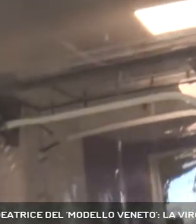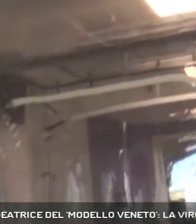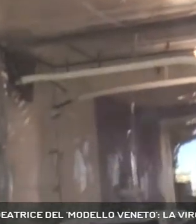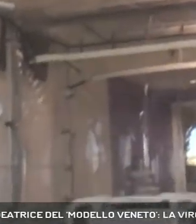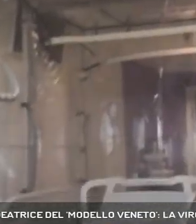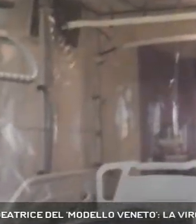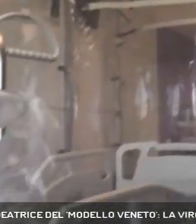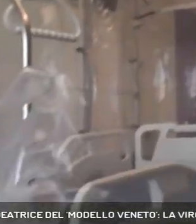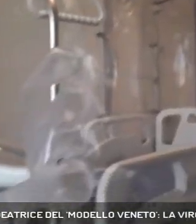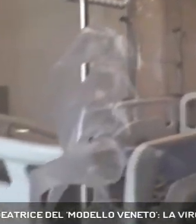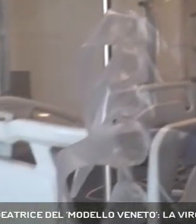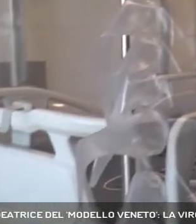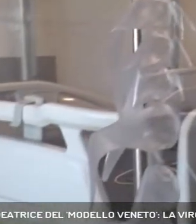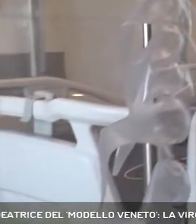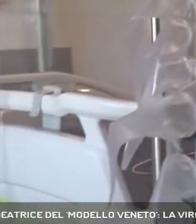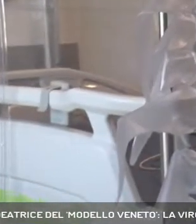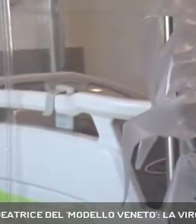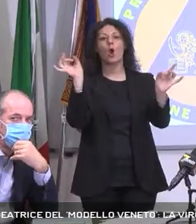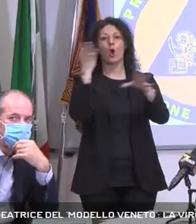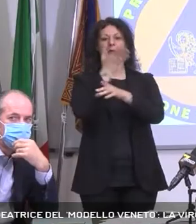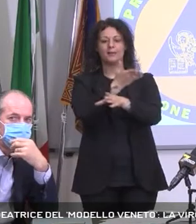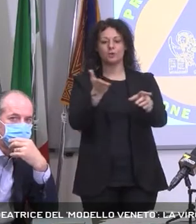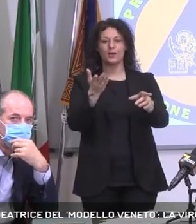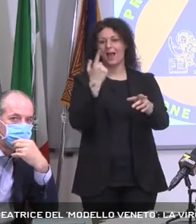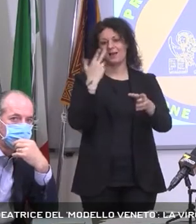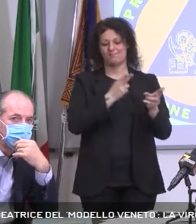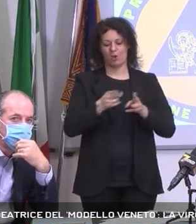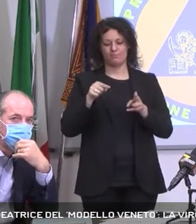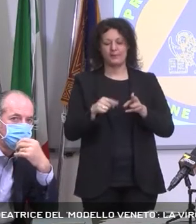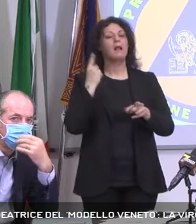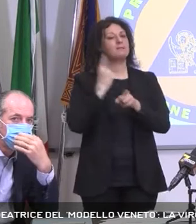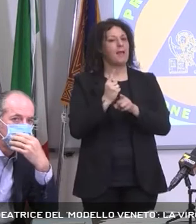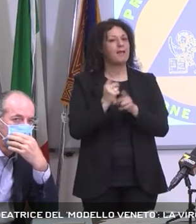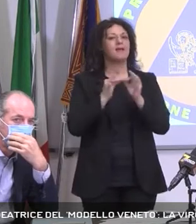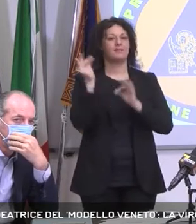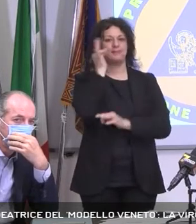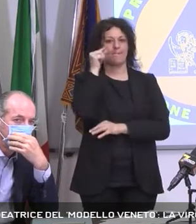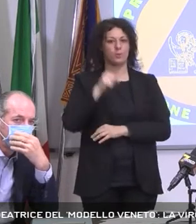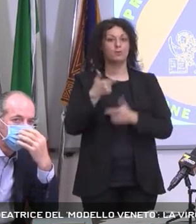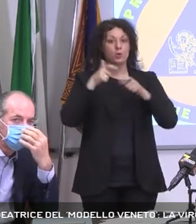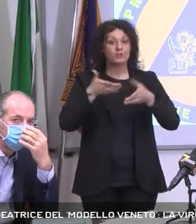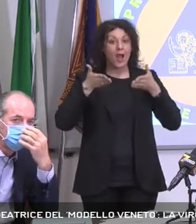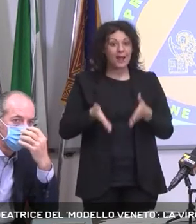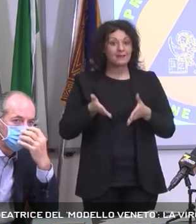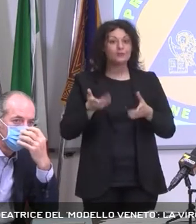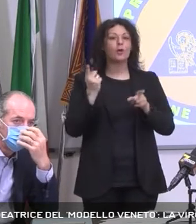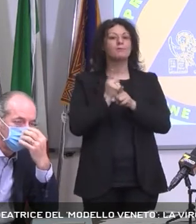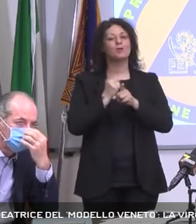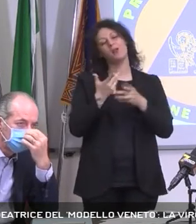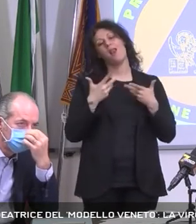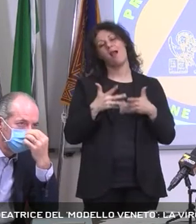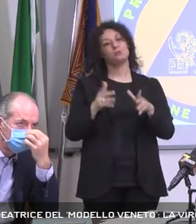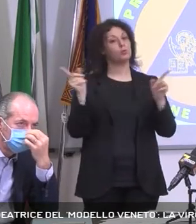affatto finita, avverte. Perché questo non è il momento di allentare, ma è piuttosto il momento di stringere, perché